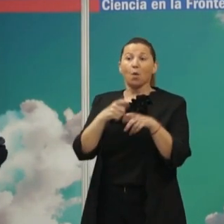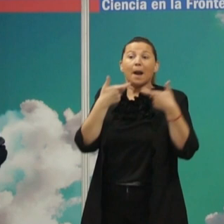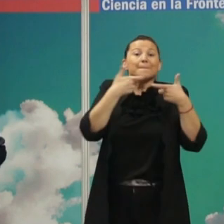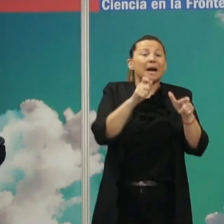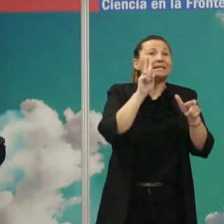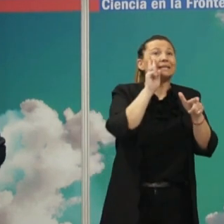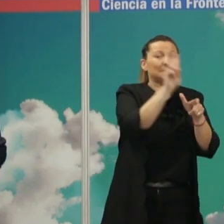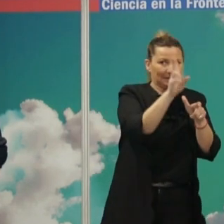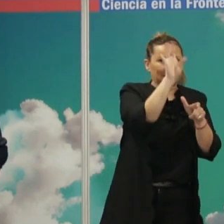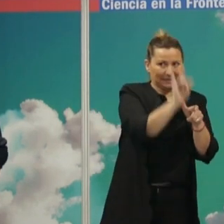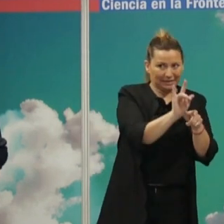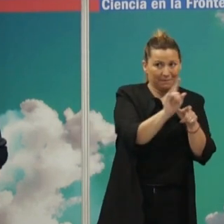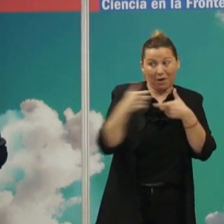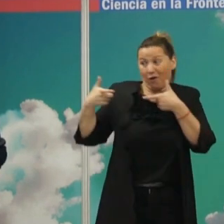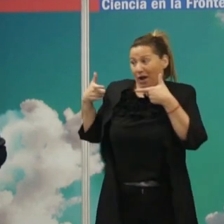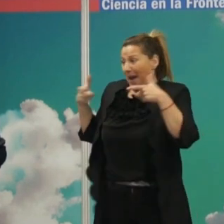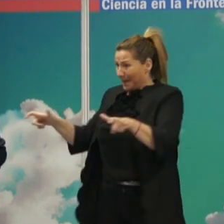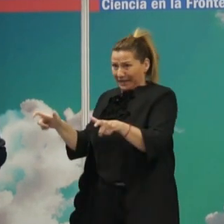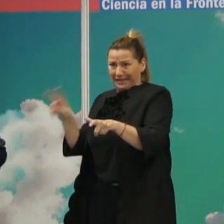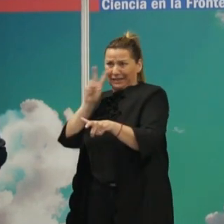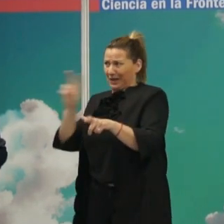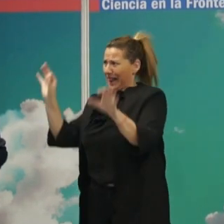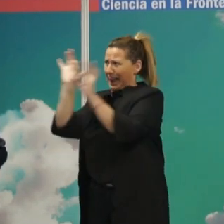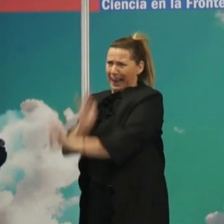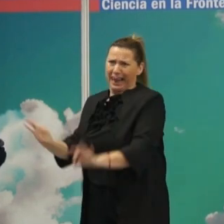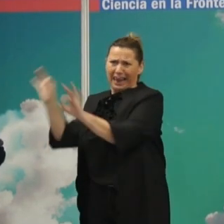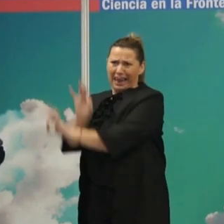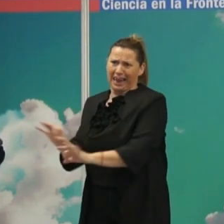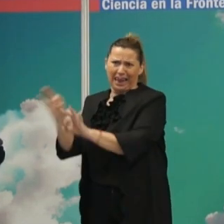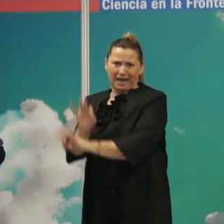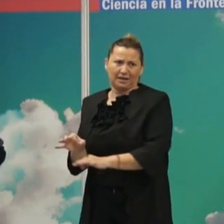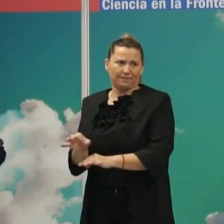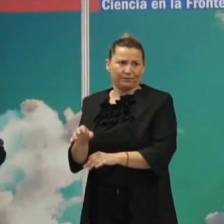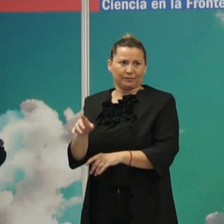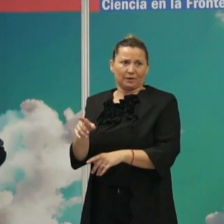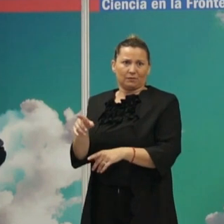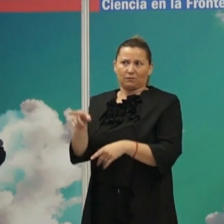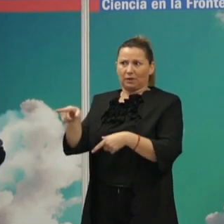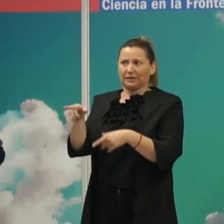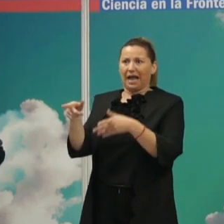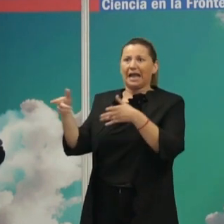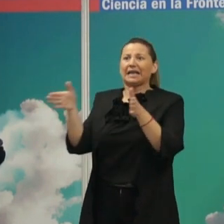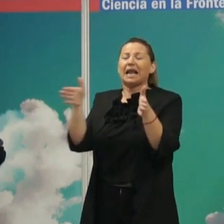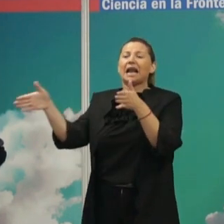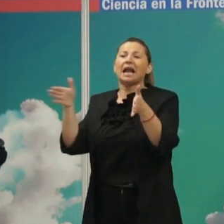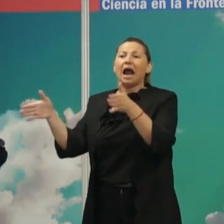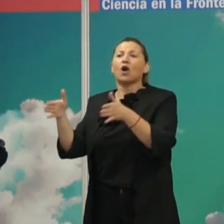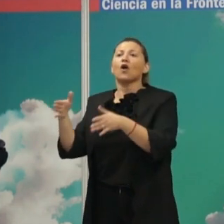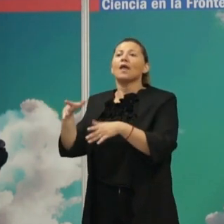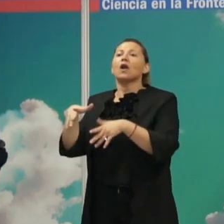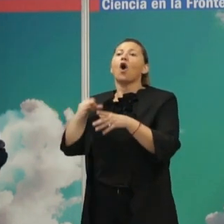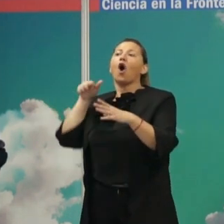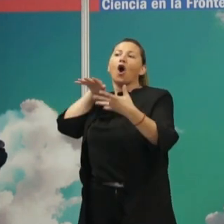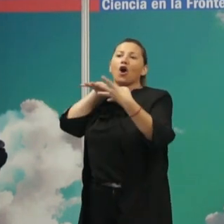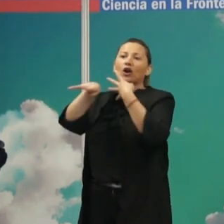mayoría de hecho no lo es. Mucha de la que he sonorizado aquí no puede ser vista porque está en el rango de rayos X. A partir de ese